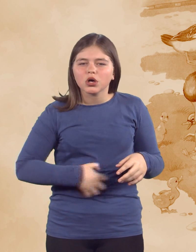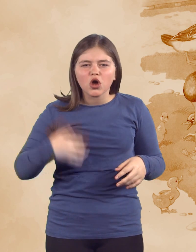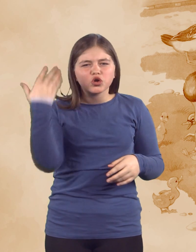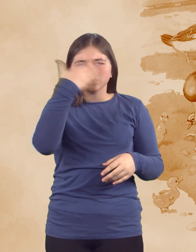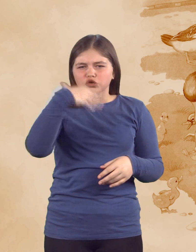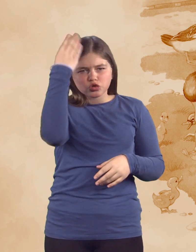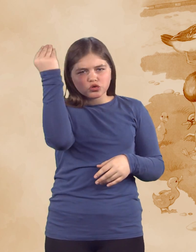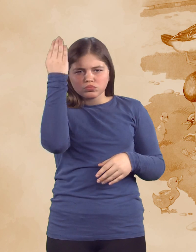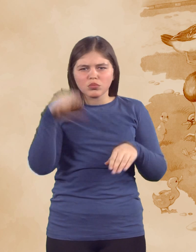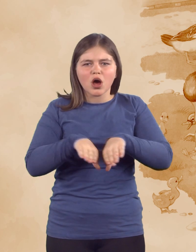črn raček!